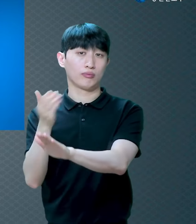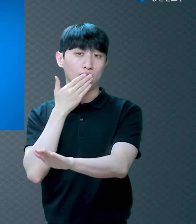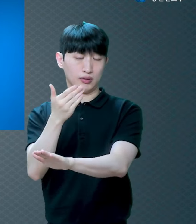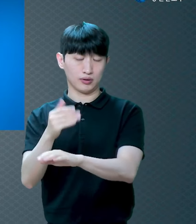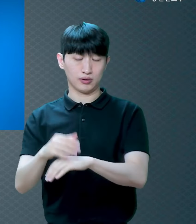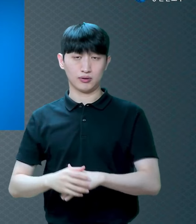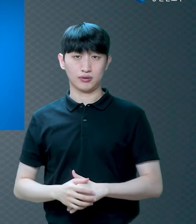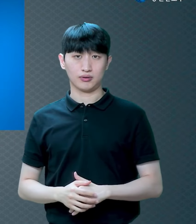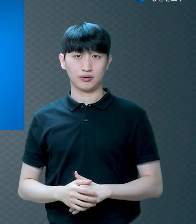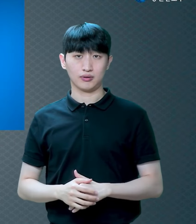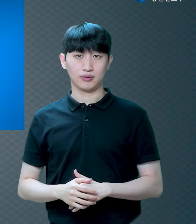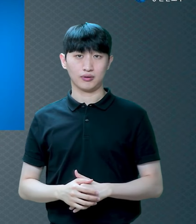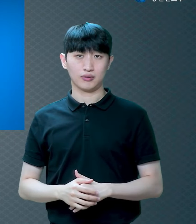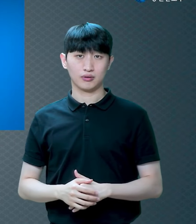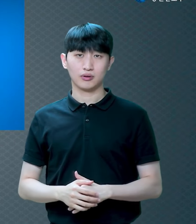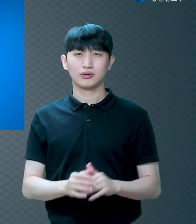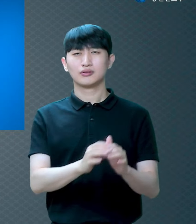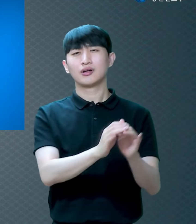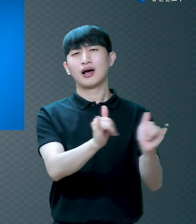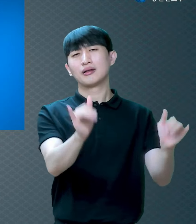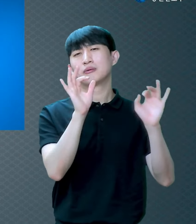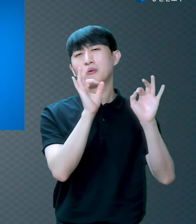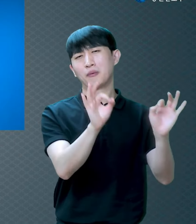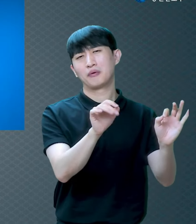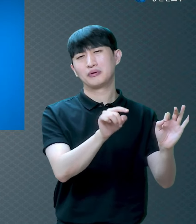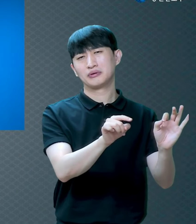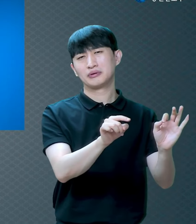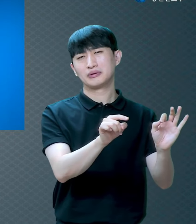많은 사람들이 그 외에 관심이 없어요